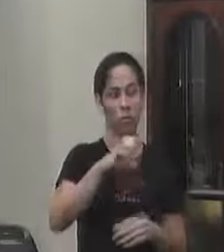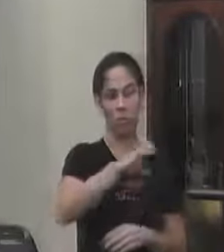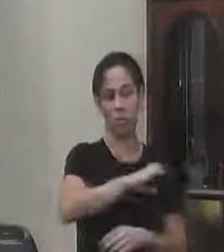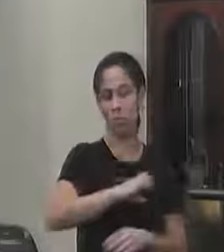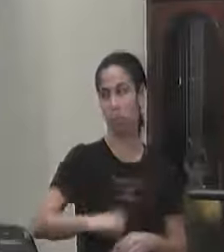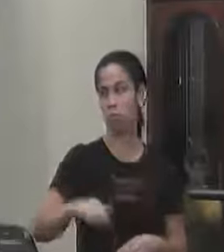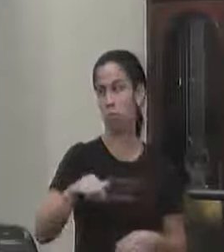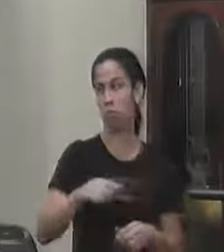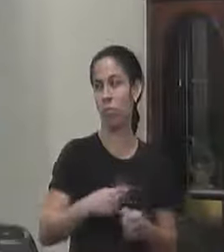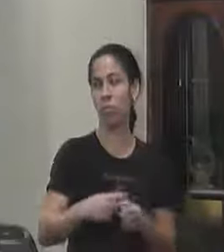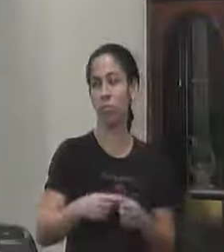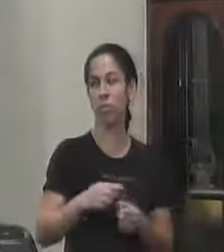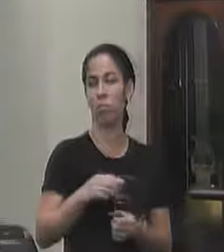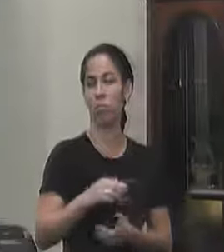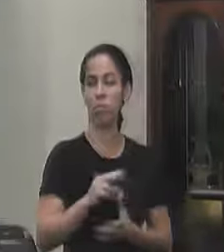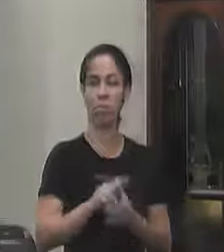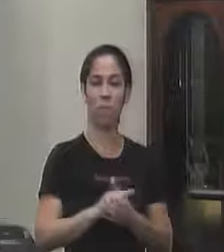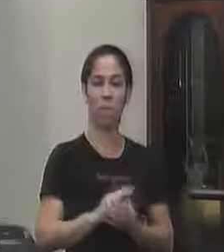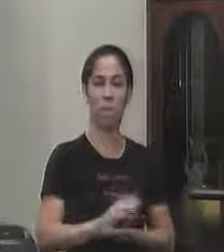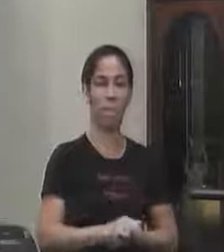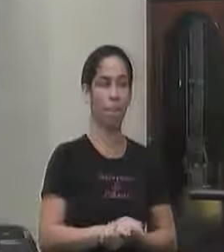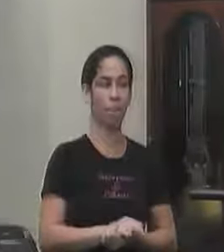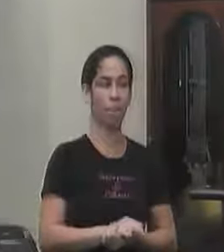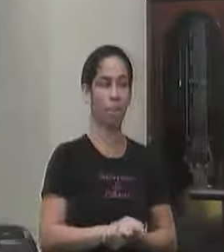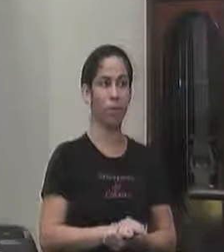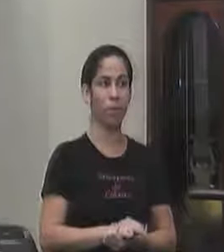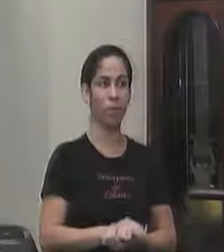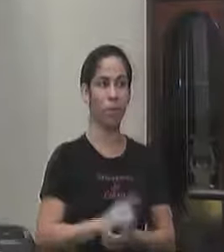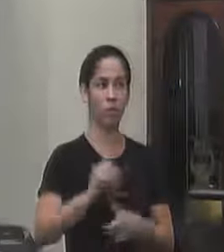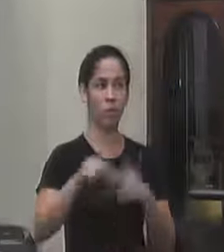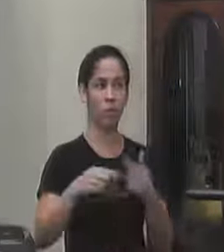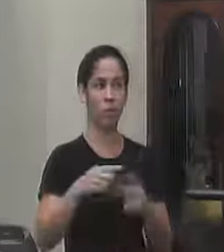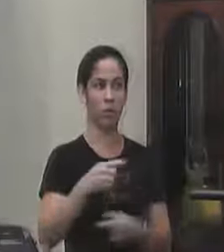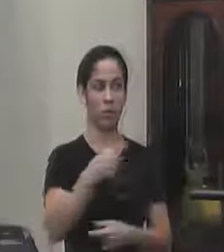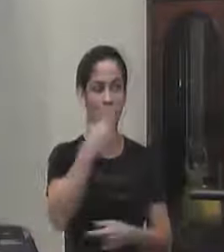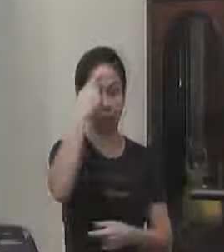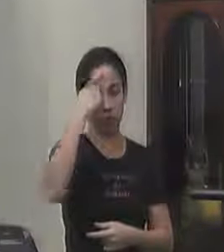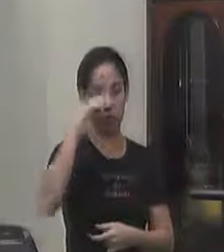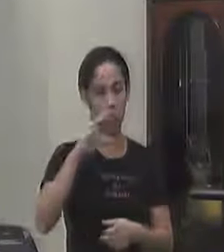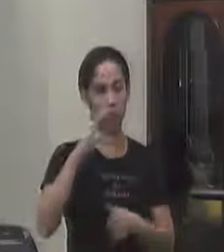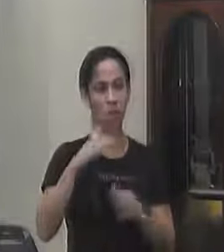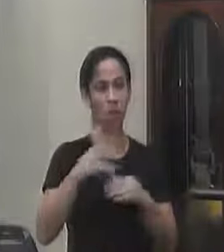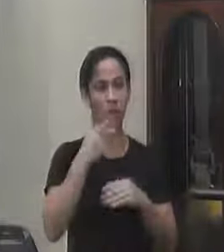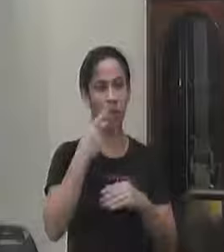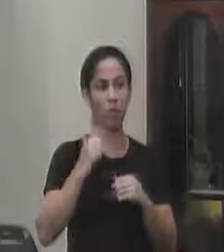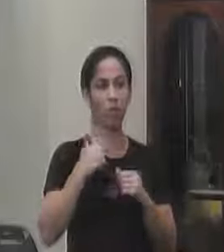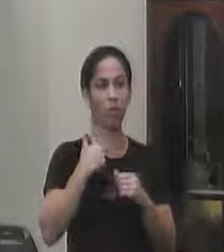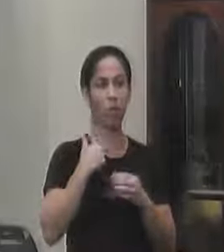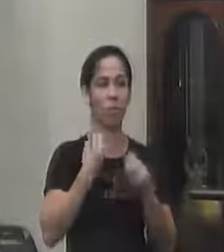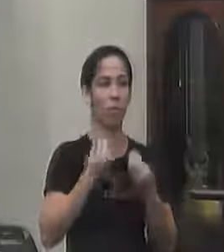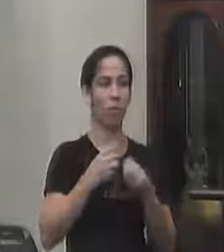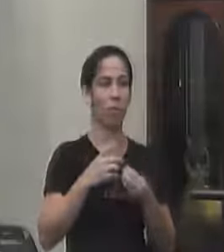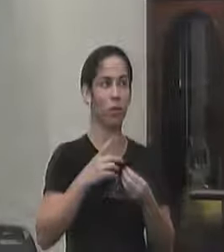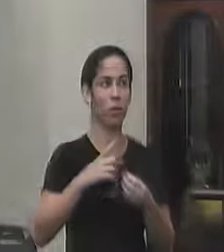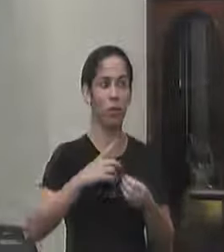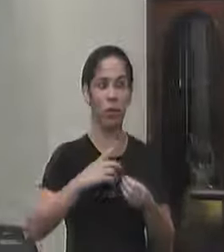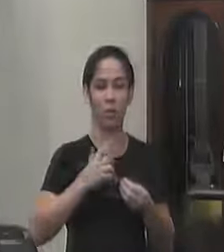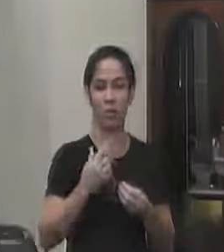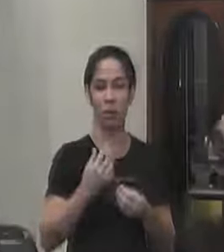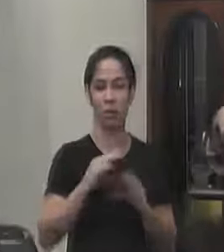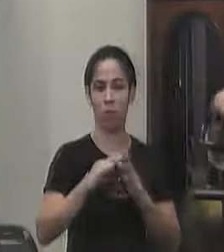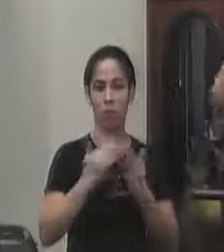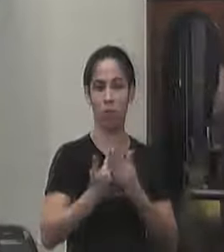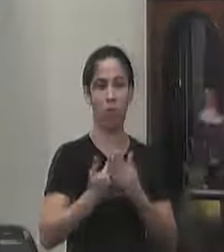enfim aqui para o centro então estava tudo lá eu depois de uma semana duas eu chamei a diretora falei eu não posso ter hoje uma